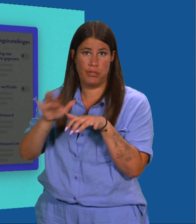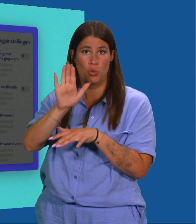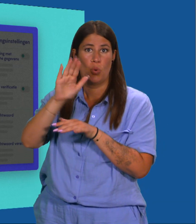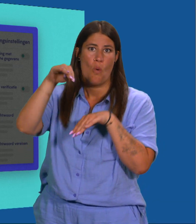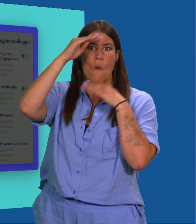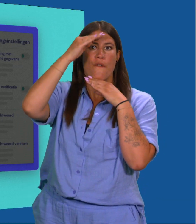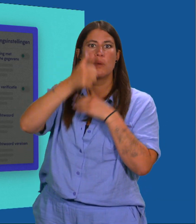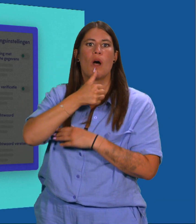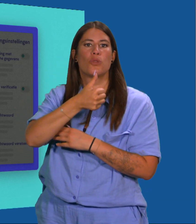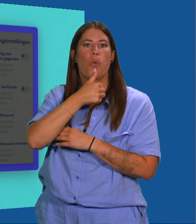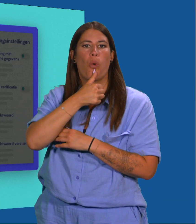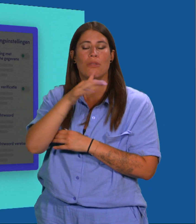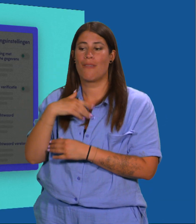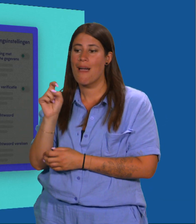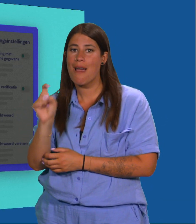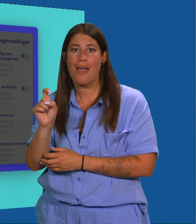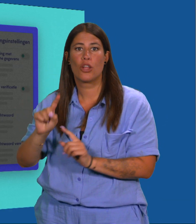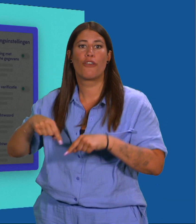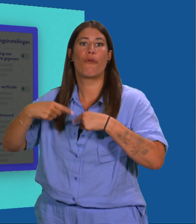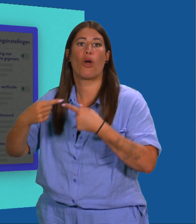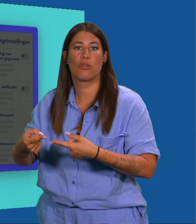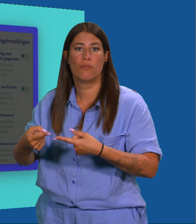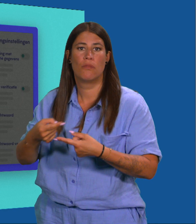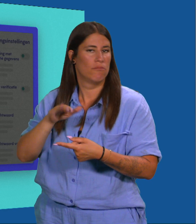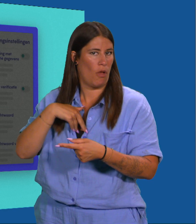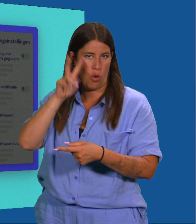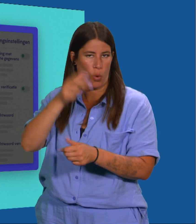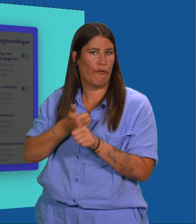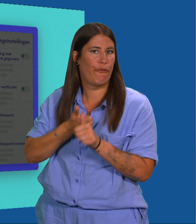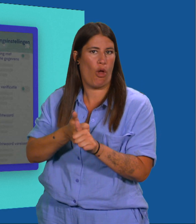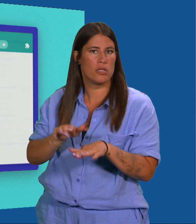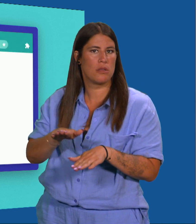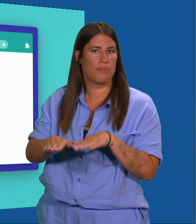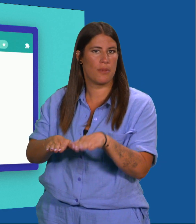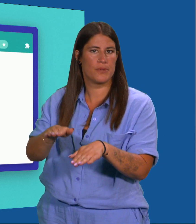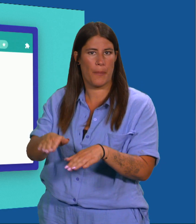Klik op Volgende. Volg de stappen.